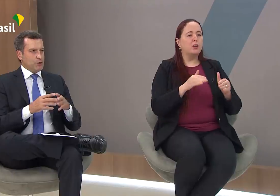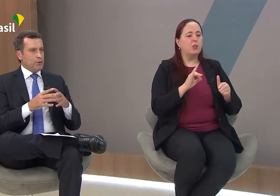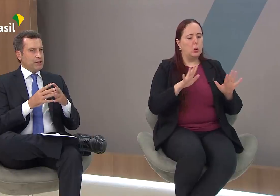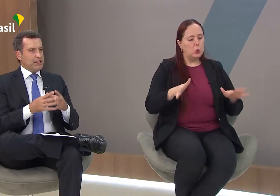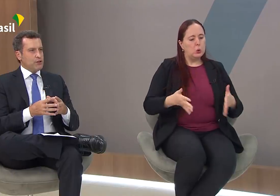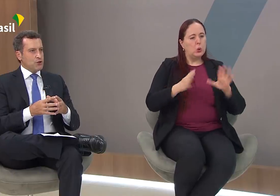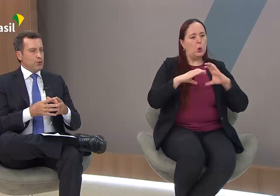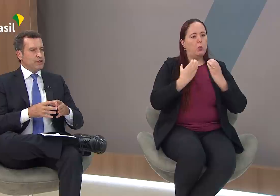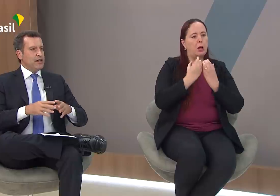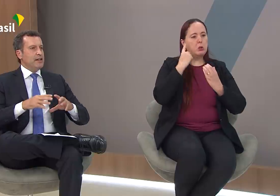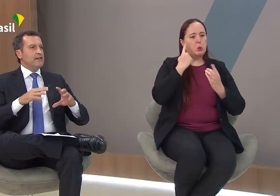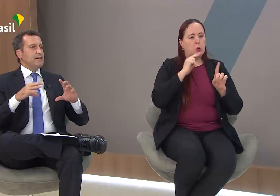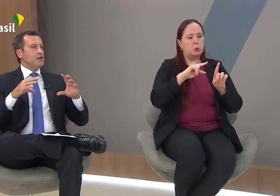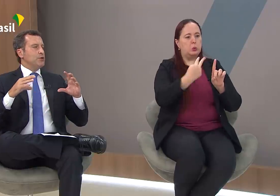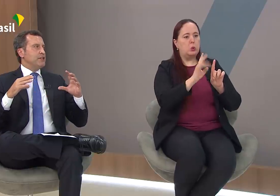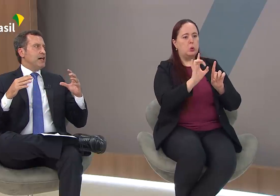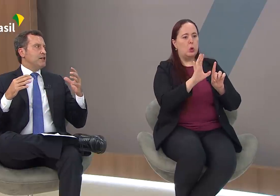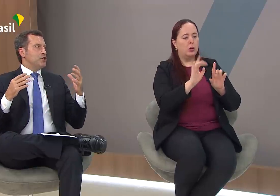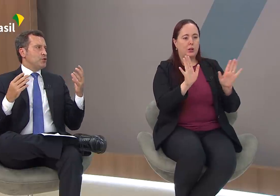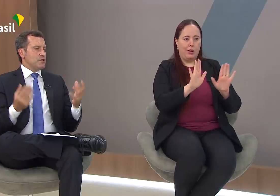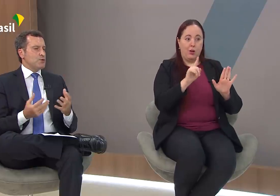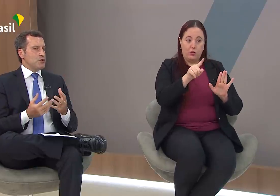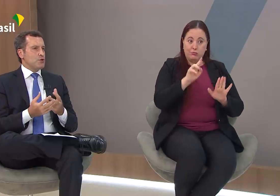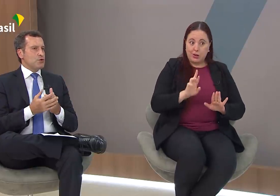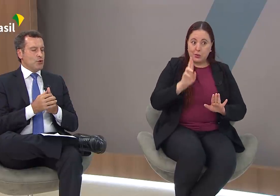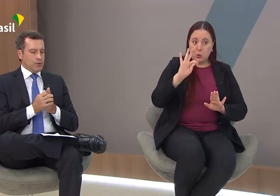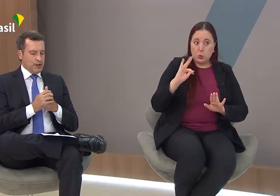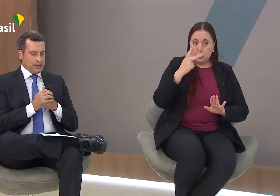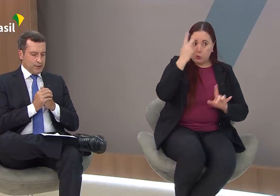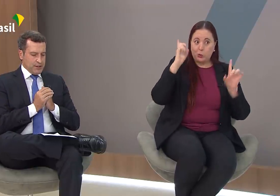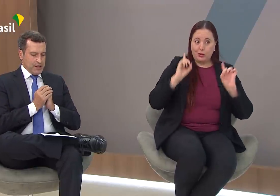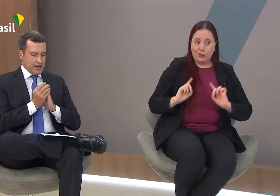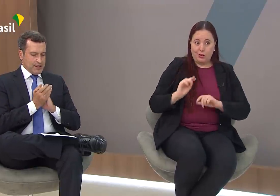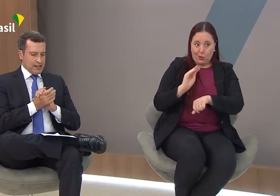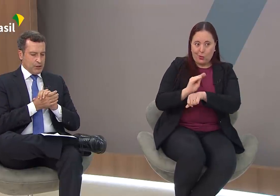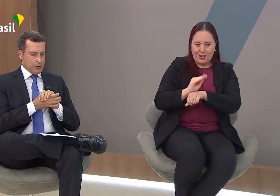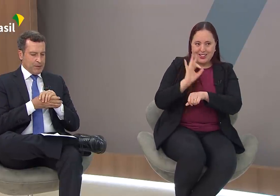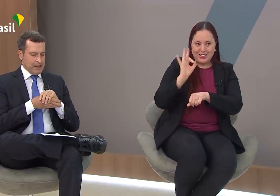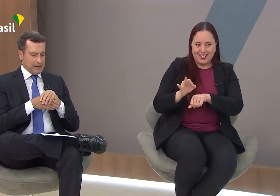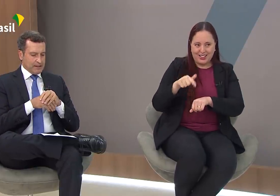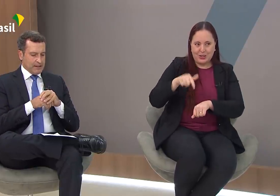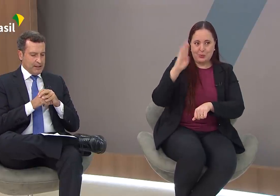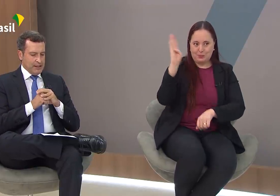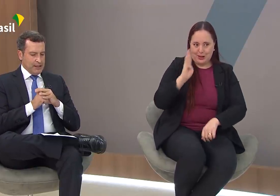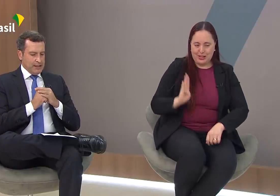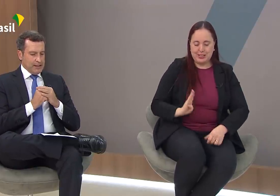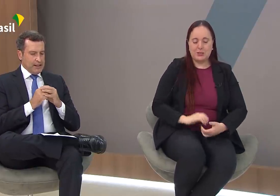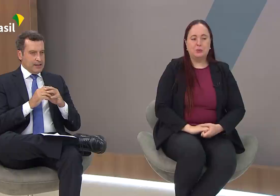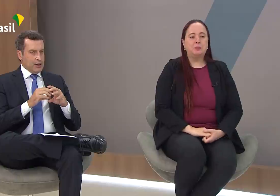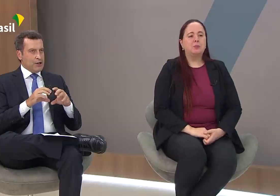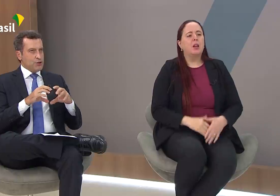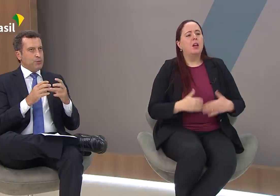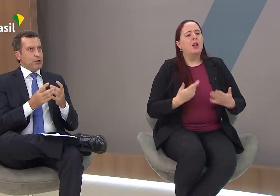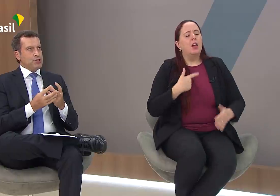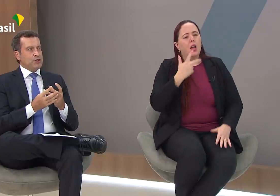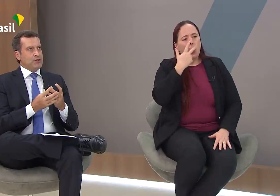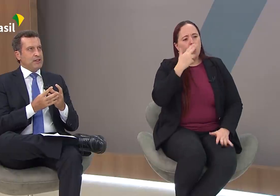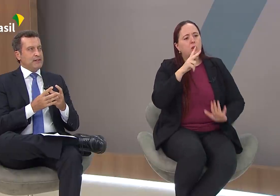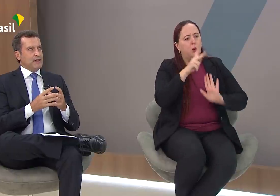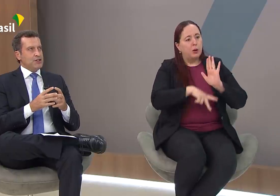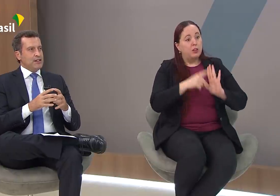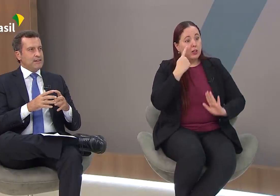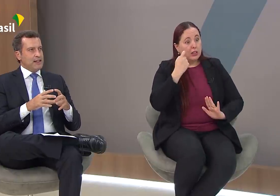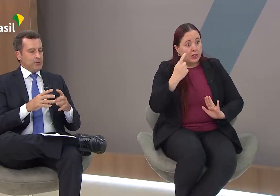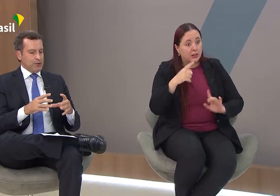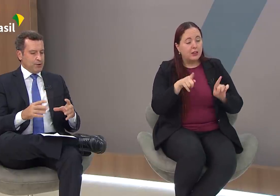uma promoção da comunidade surda e sim cuidar de todas as pessoas com deficiência no país. E eu acho que um projeto